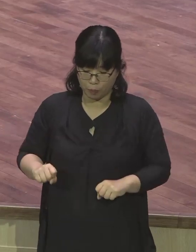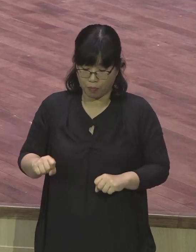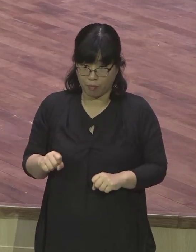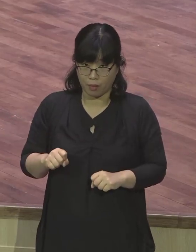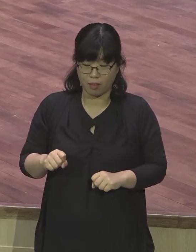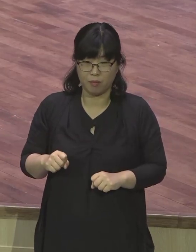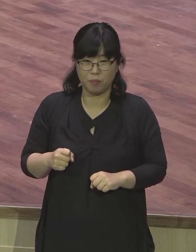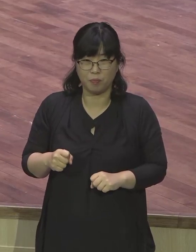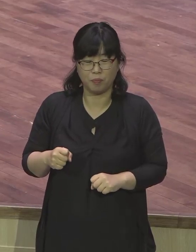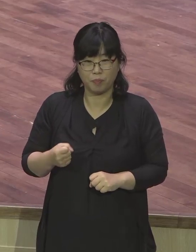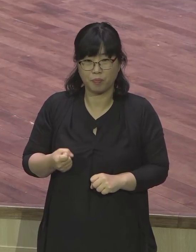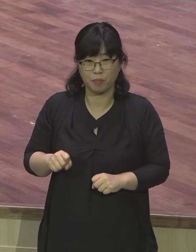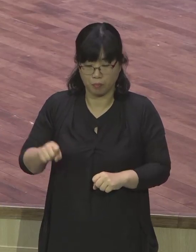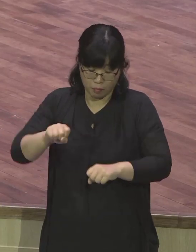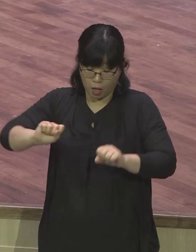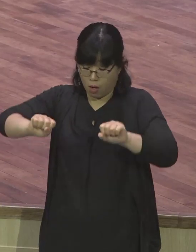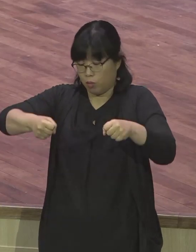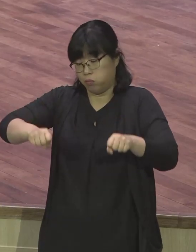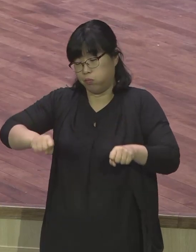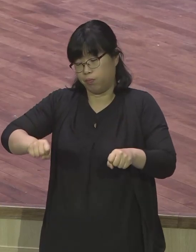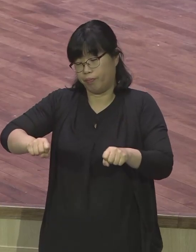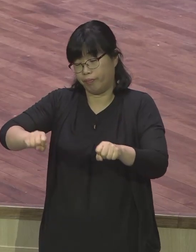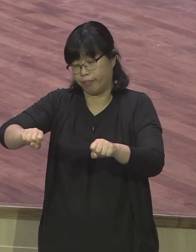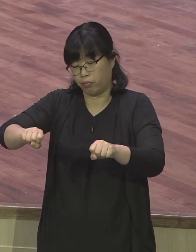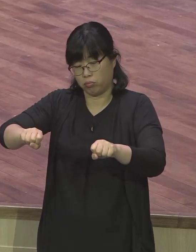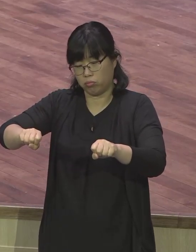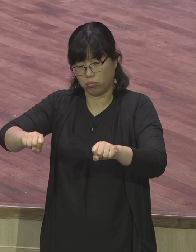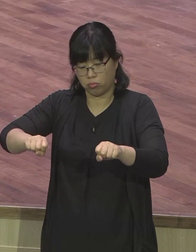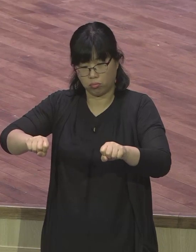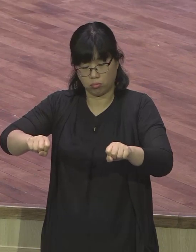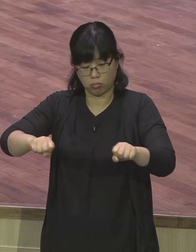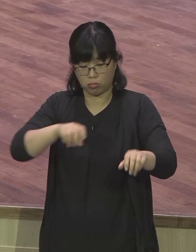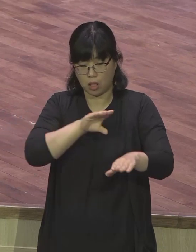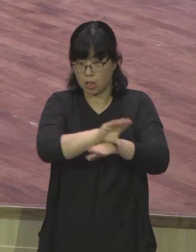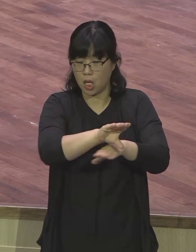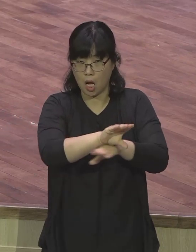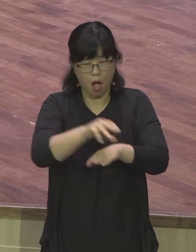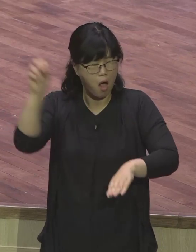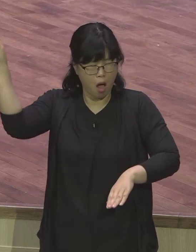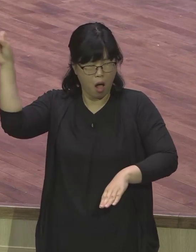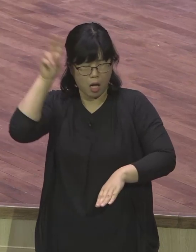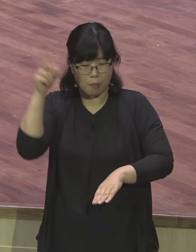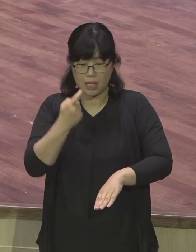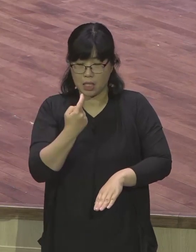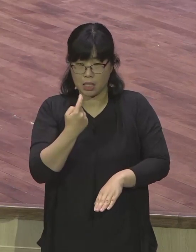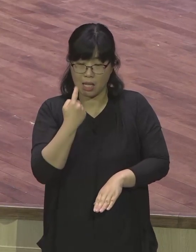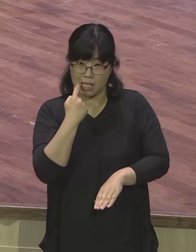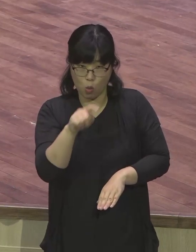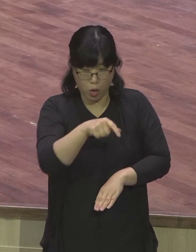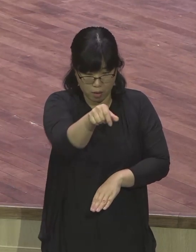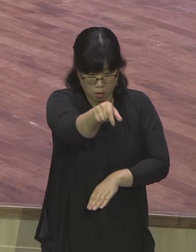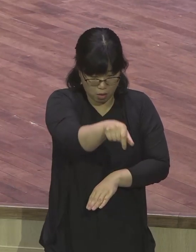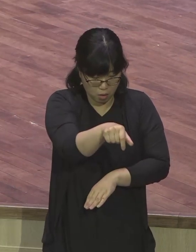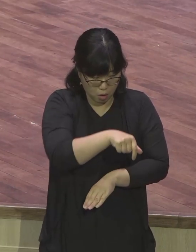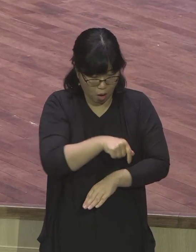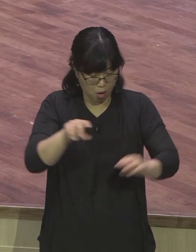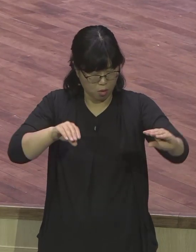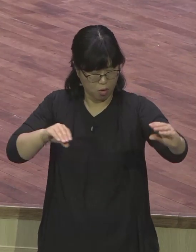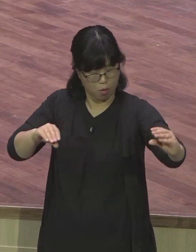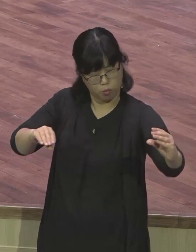중앙선을 넘어서 들어오면서 그 차와 전명 충돌을 하게 되고 그 차를 넘어서서 땅에